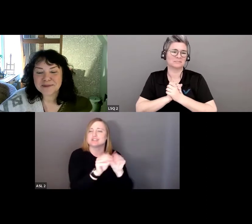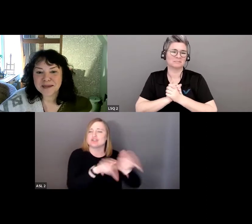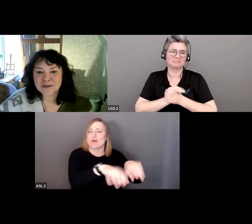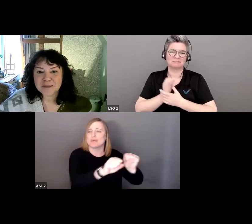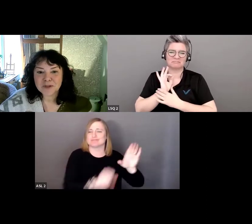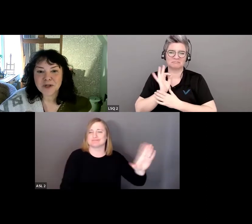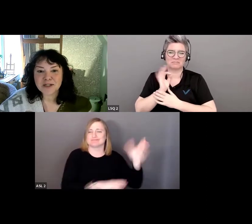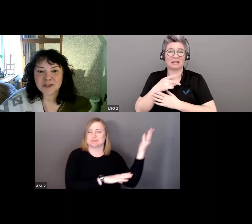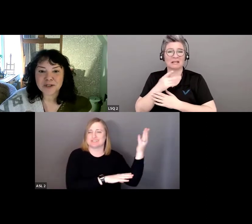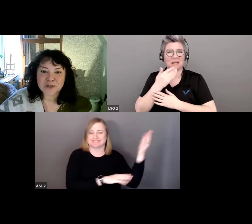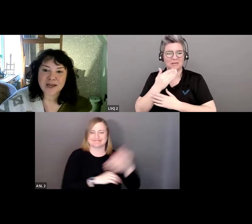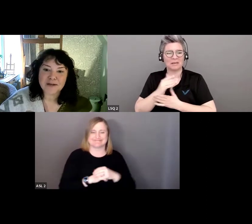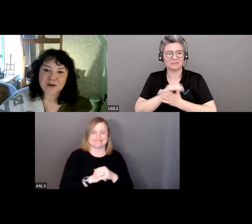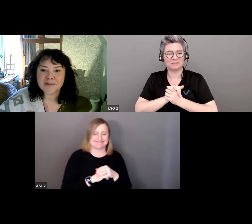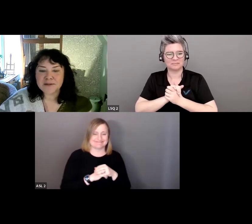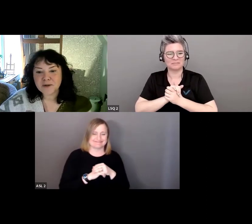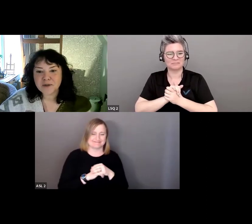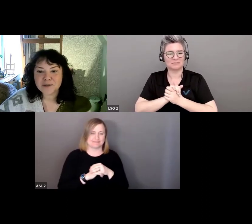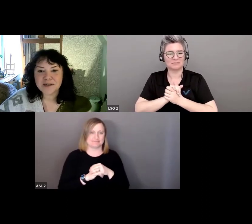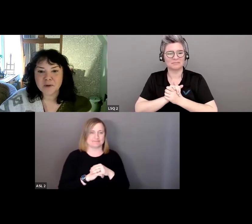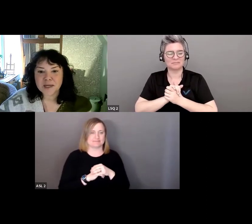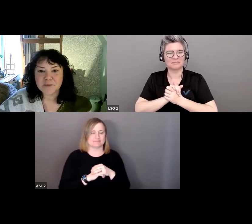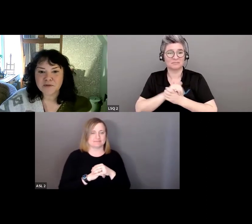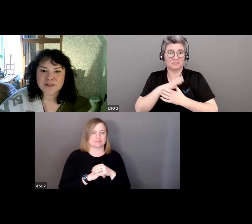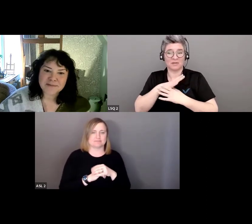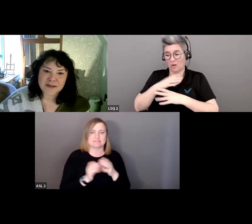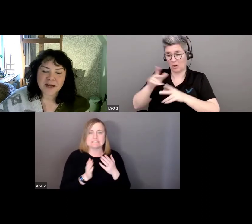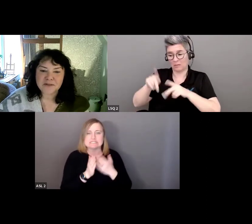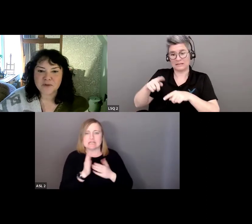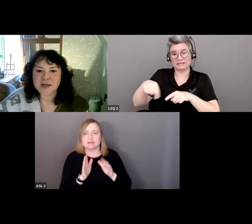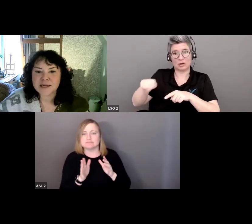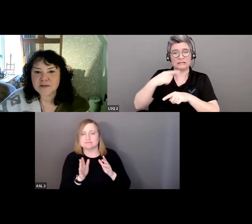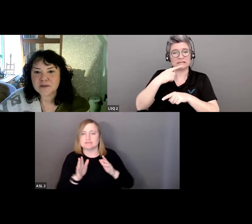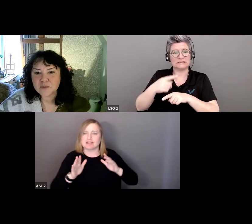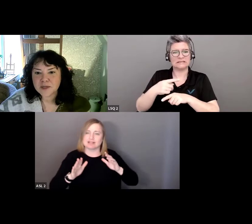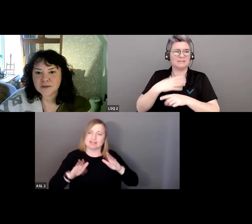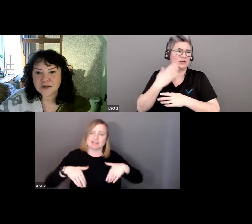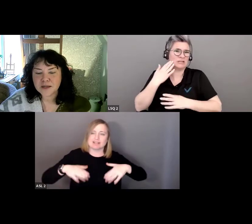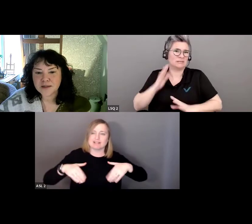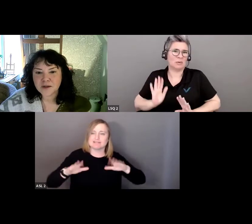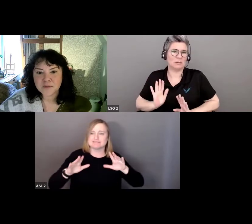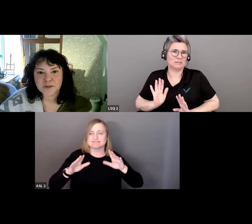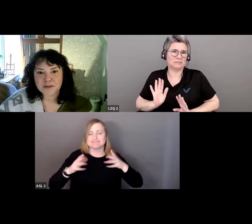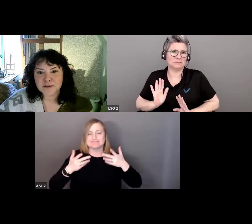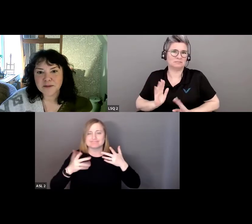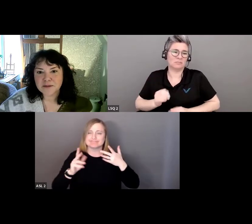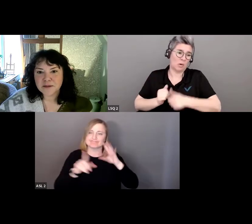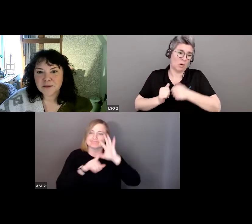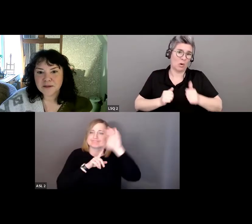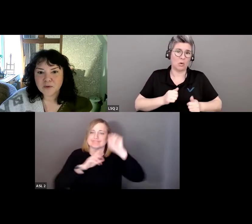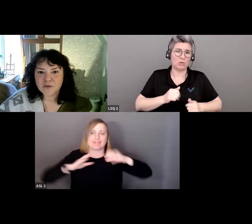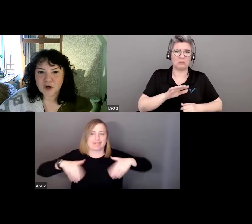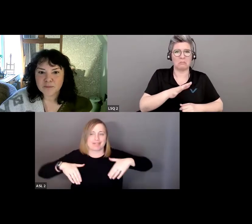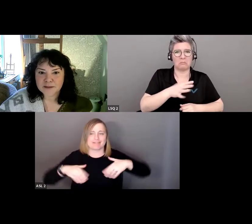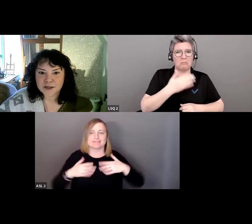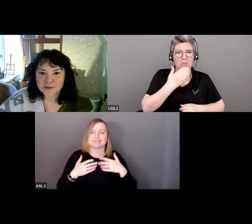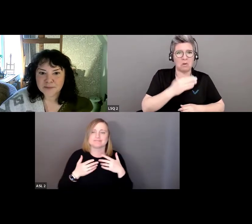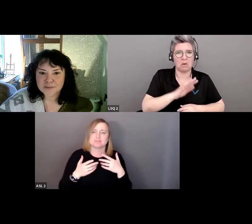Très bien. Il y a des gens qui disent, je ne sais pas, et d'autres, pas très bon.